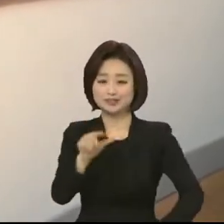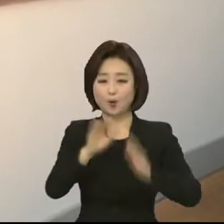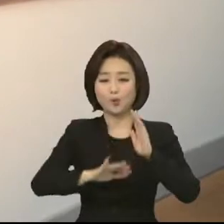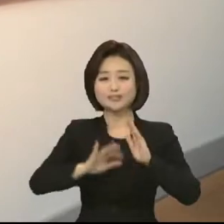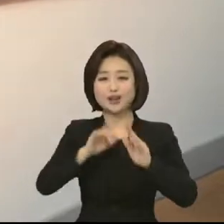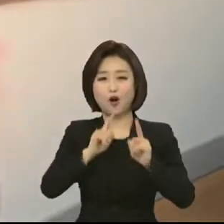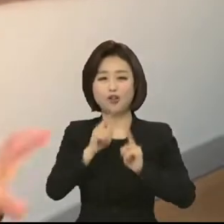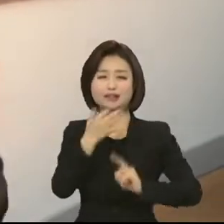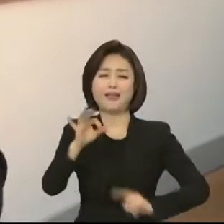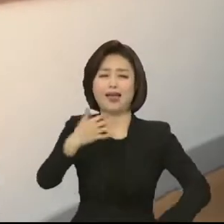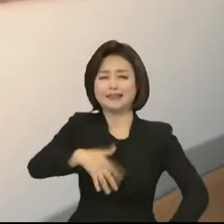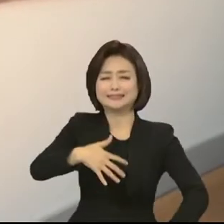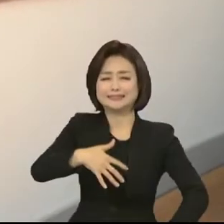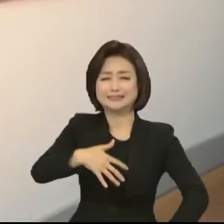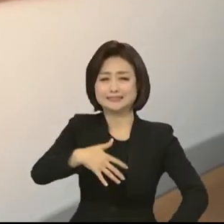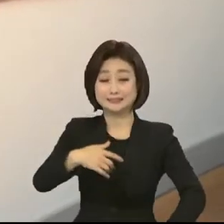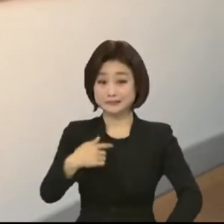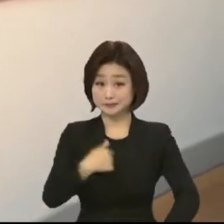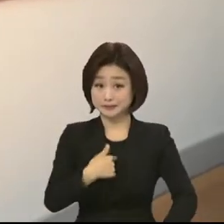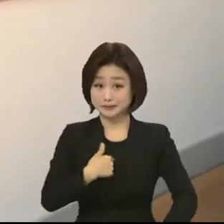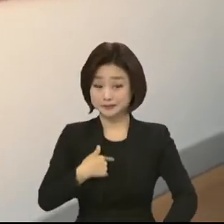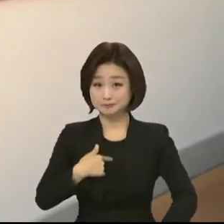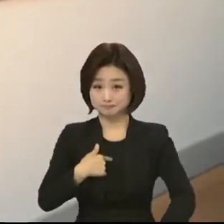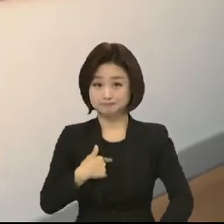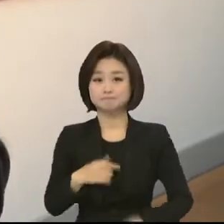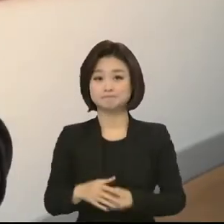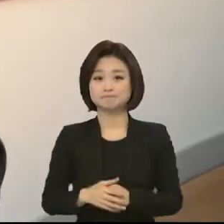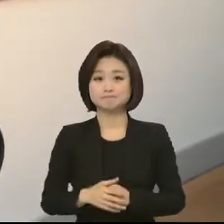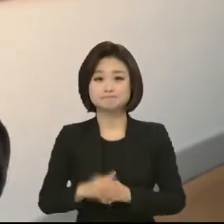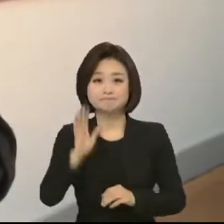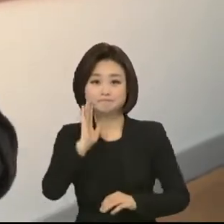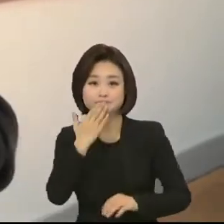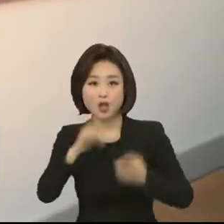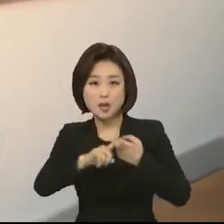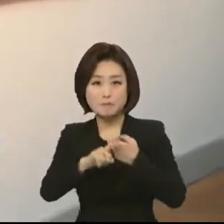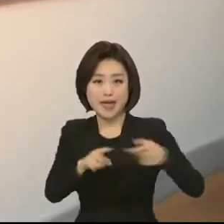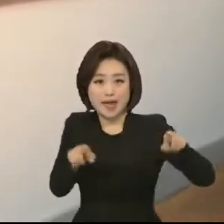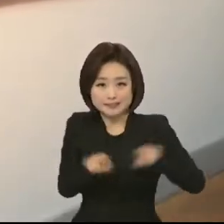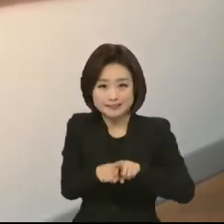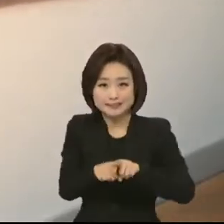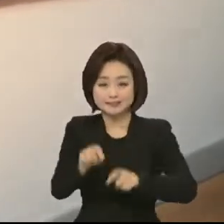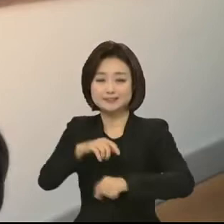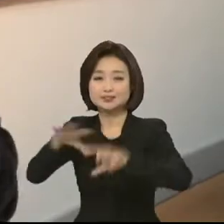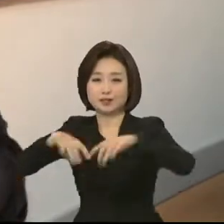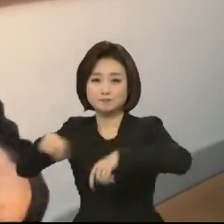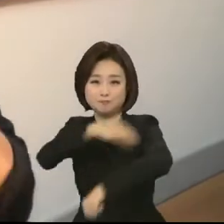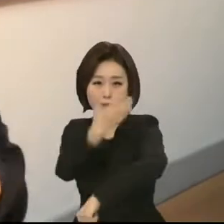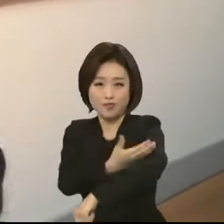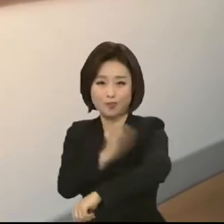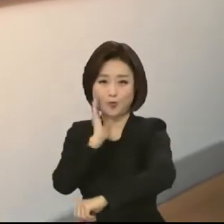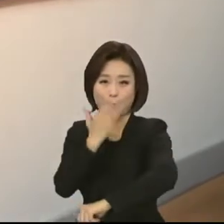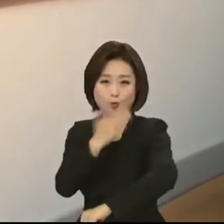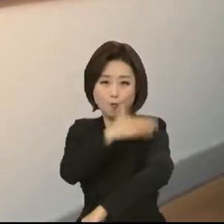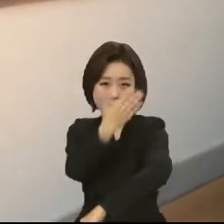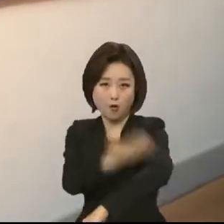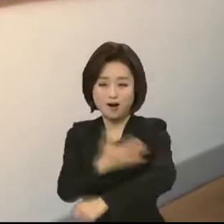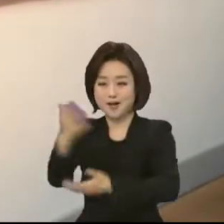저는 농인연맹과 함께 정치적인 권리 확보를 위한 활동을 시작하고 싶습니다. 일자리 등의 분야에서도